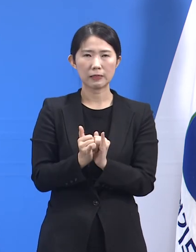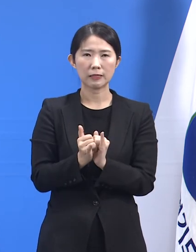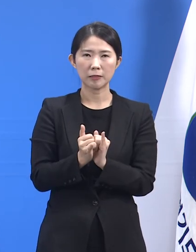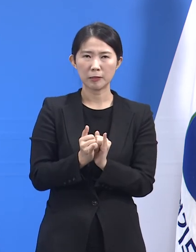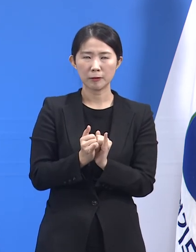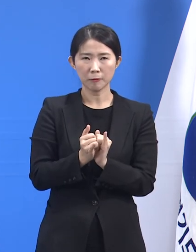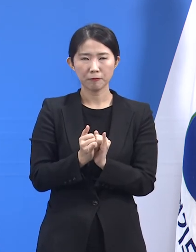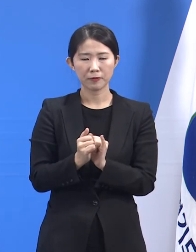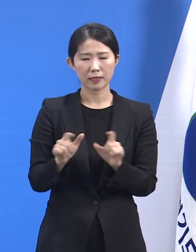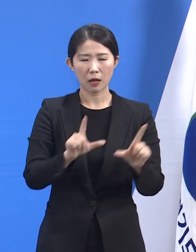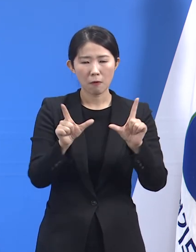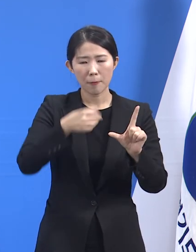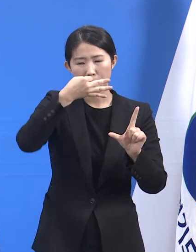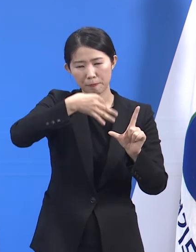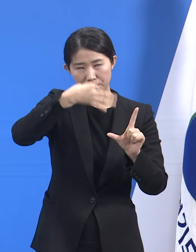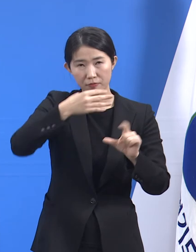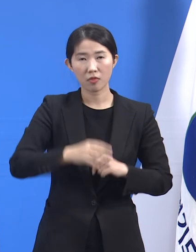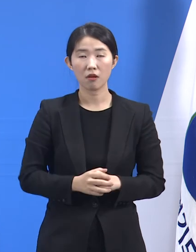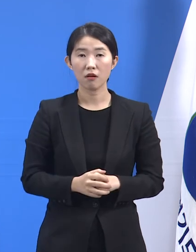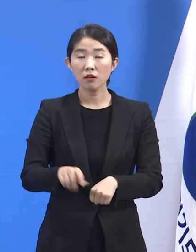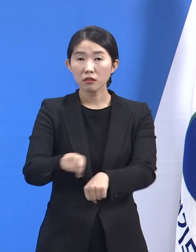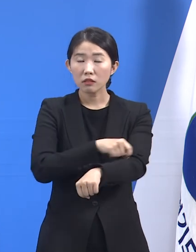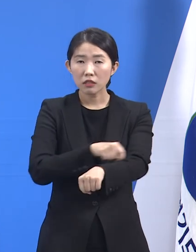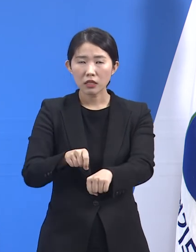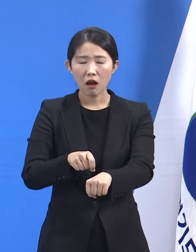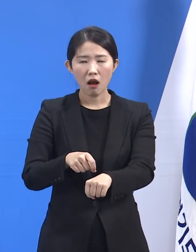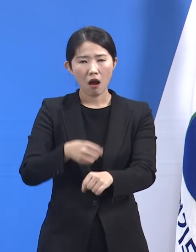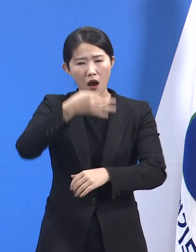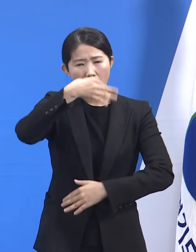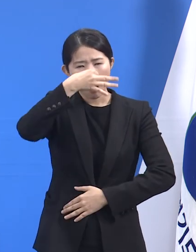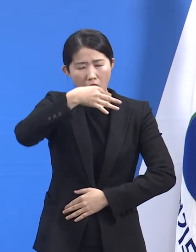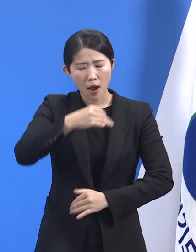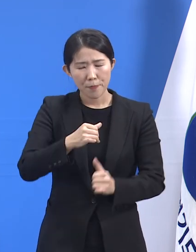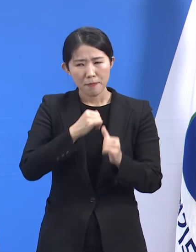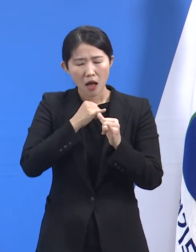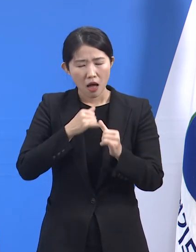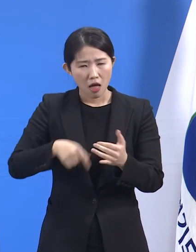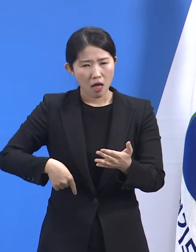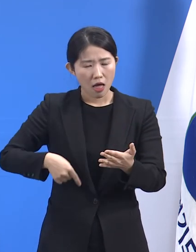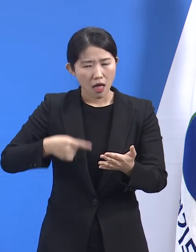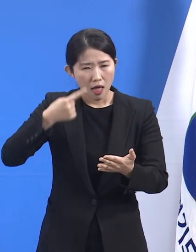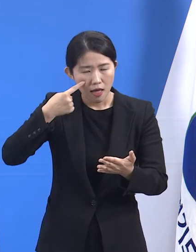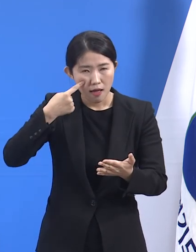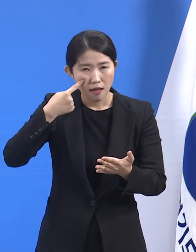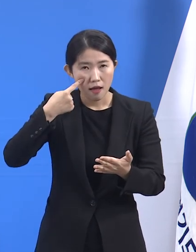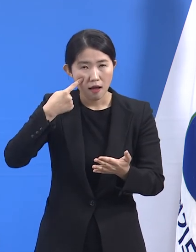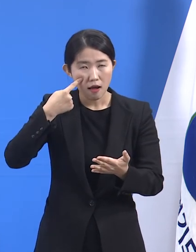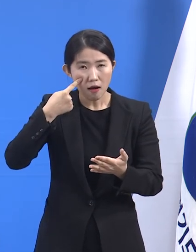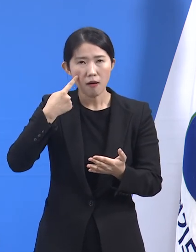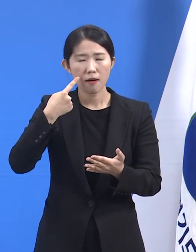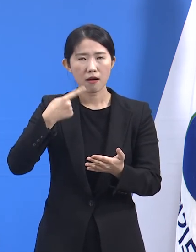삶의 벼랑 끝까지 몰리게 되었던 이웃들도 우리 주변에서 목격되었습니다.